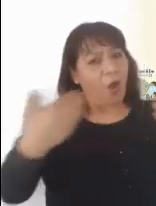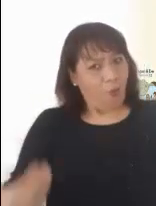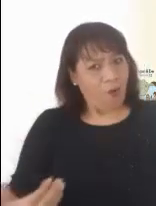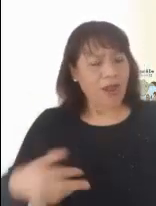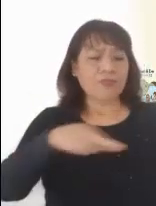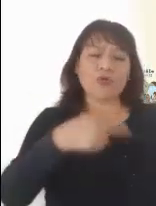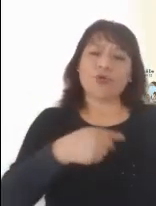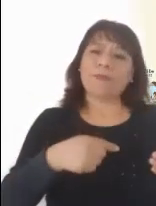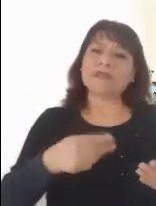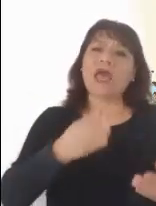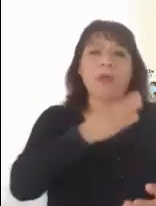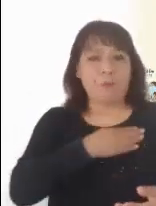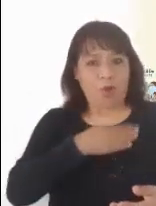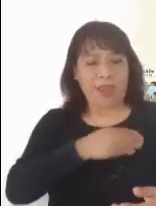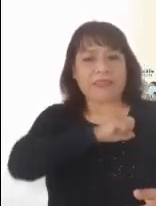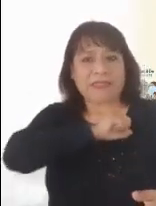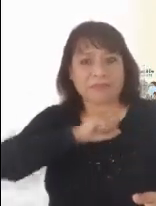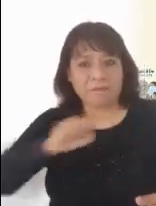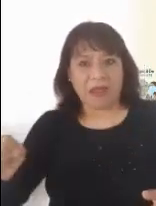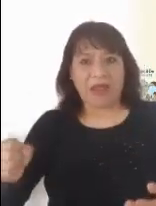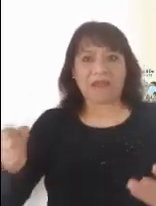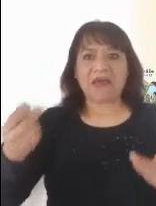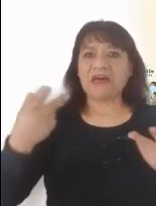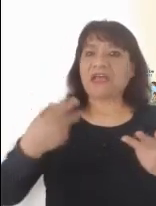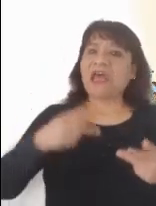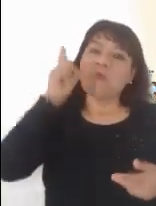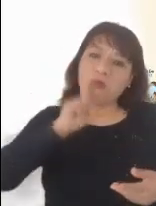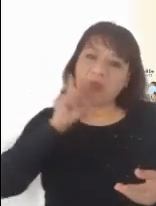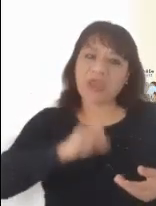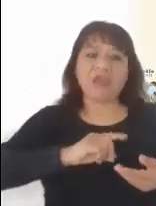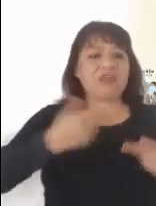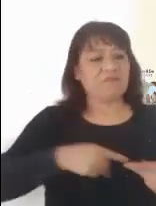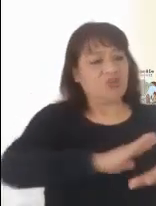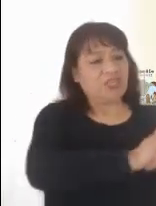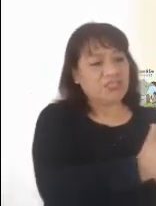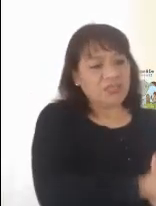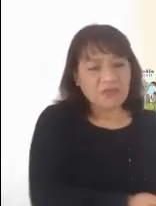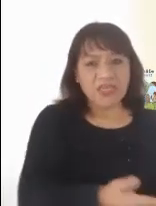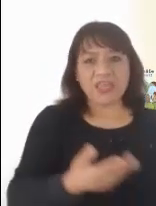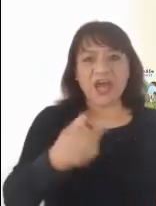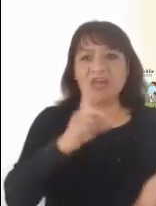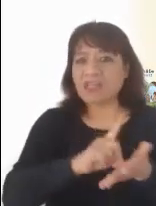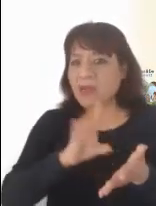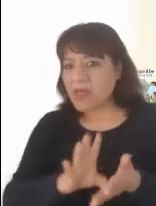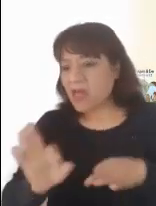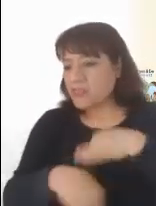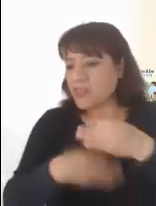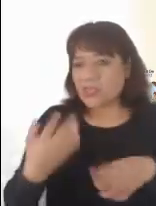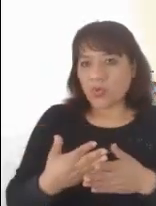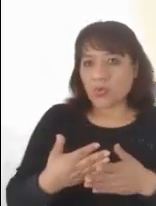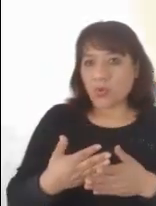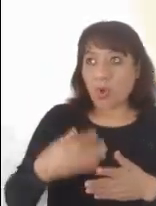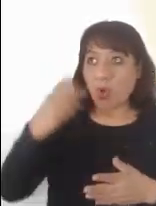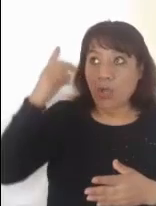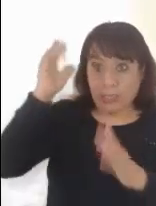discriminados, los extranjeros y los despreciados, para todos viene el Mesías y de todos va a formar